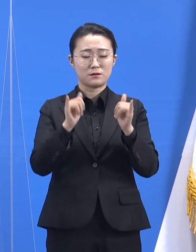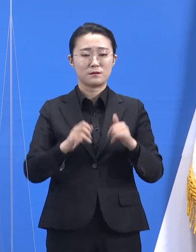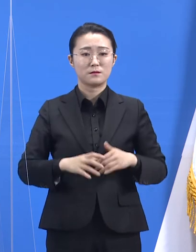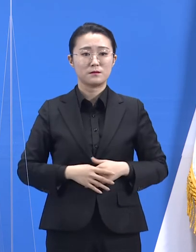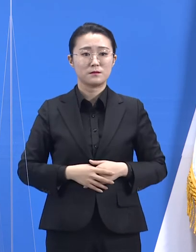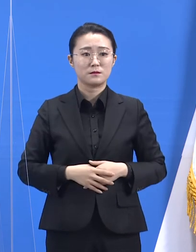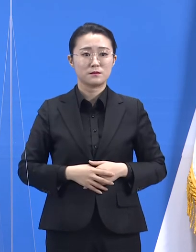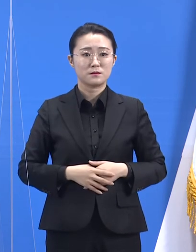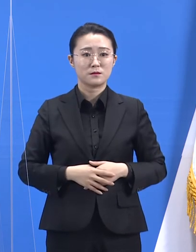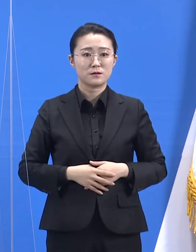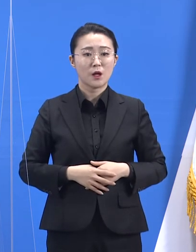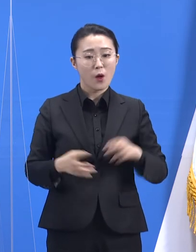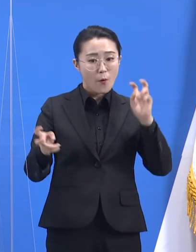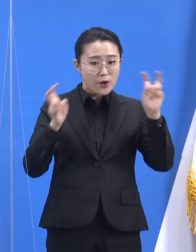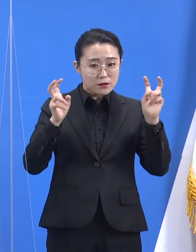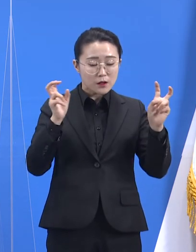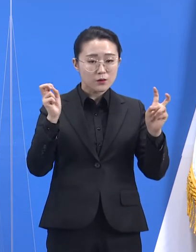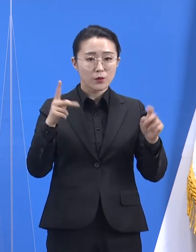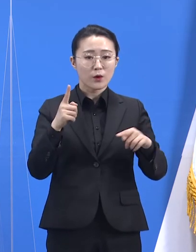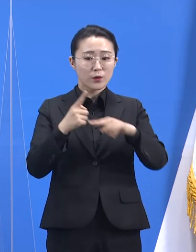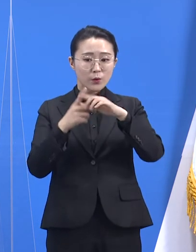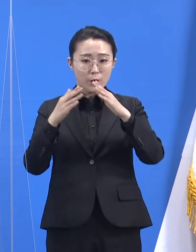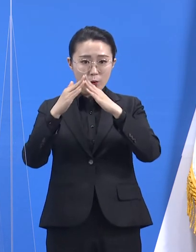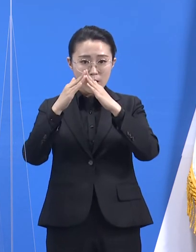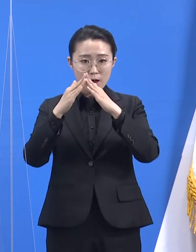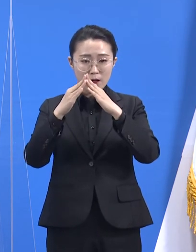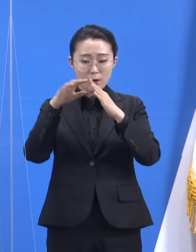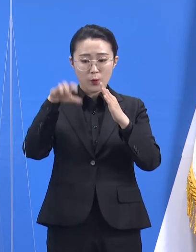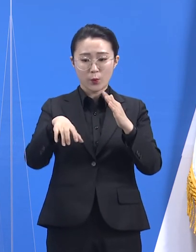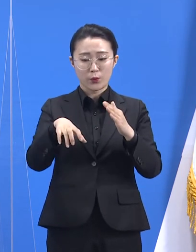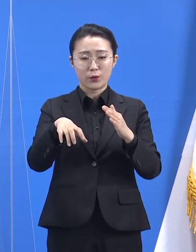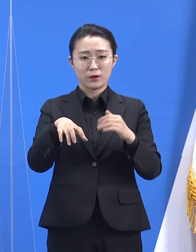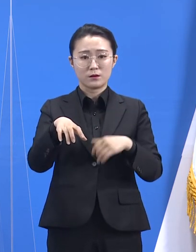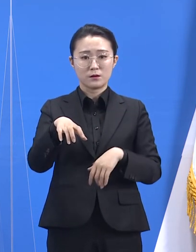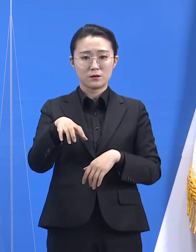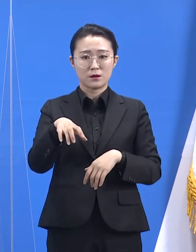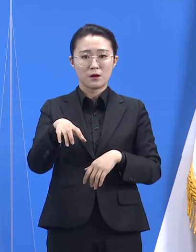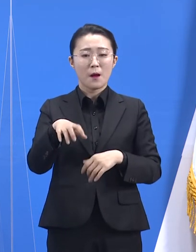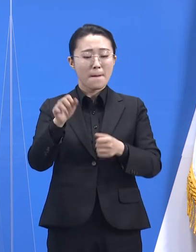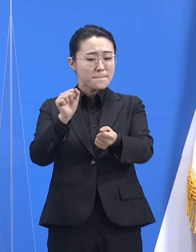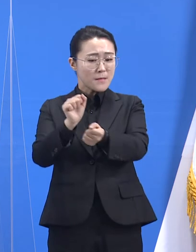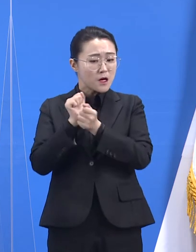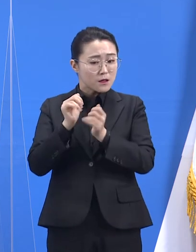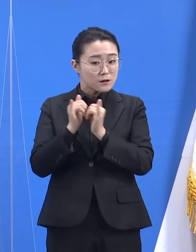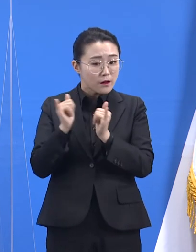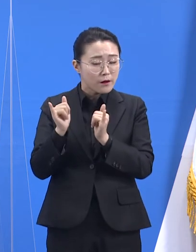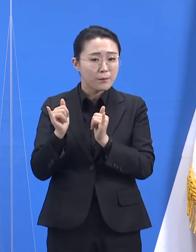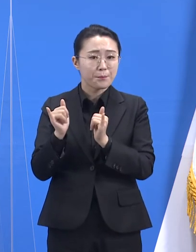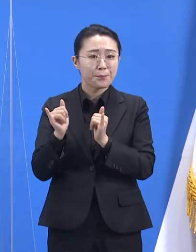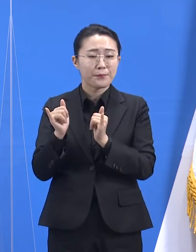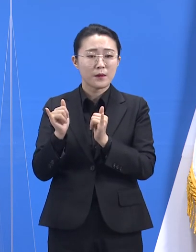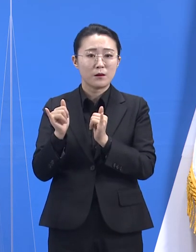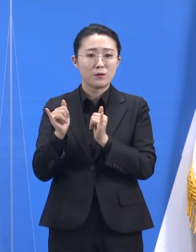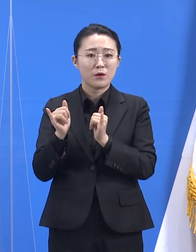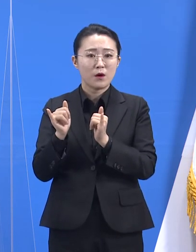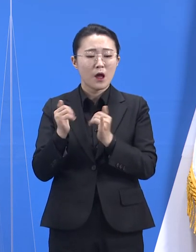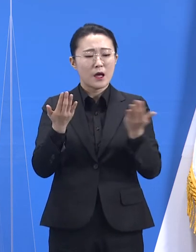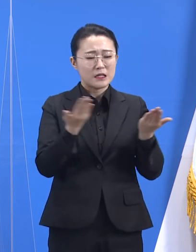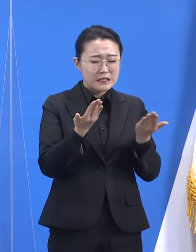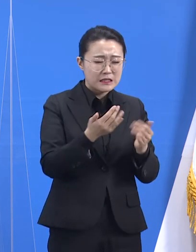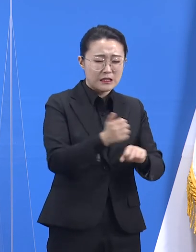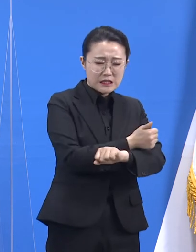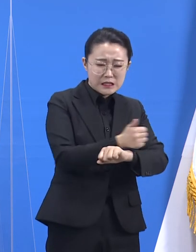사업장과 교회에서 발생한 초기 확진자들은 증상 발현 이후에도 출근을 하고 예배를 참석하다가